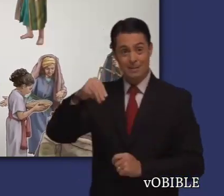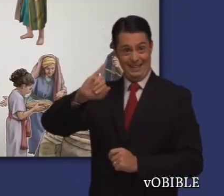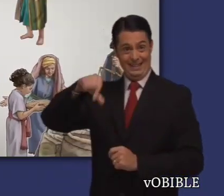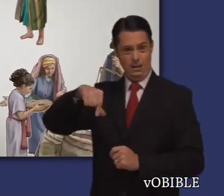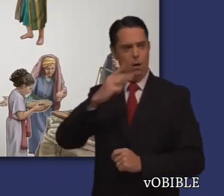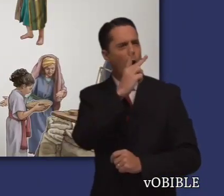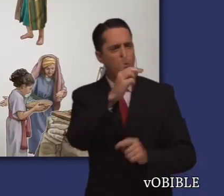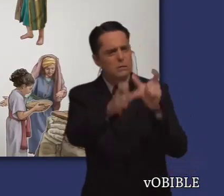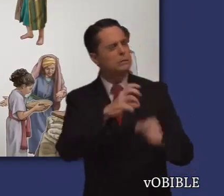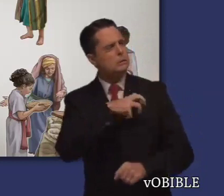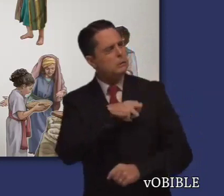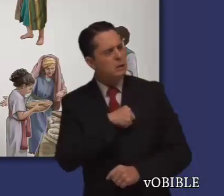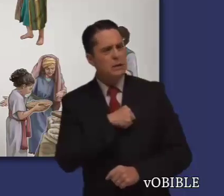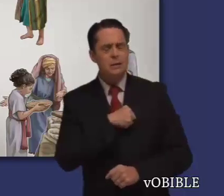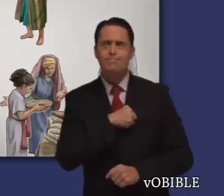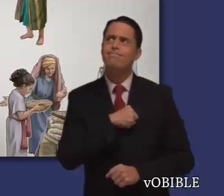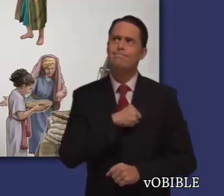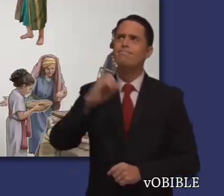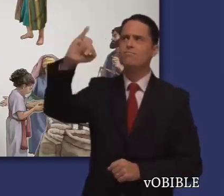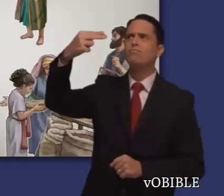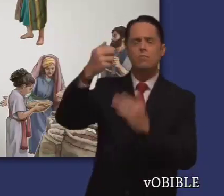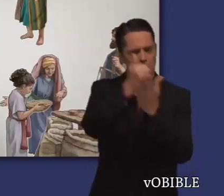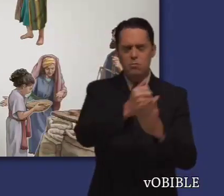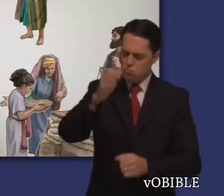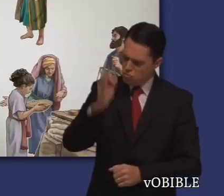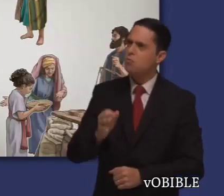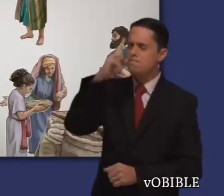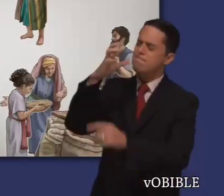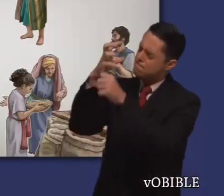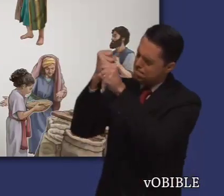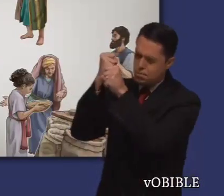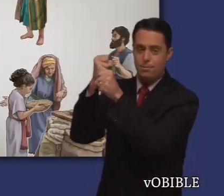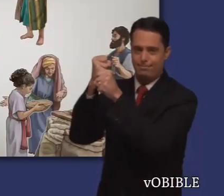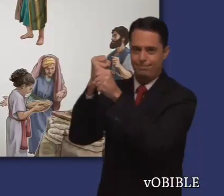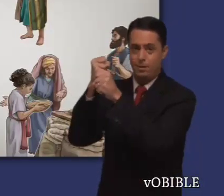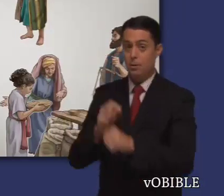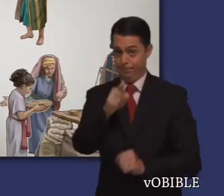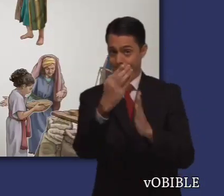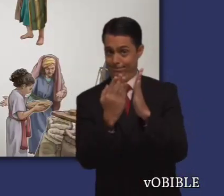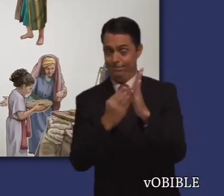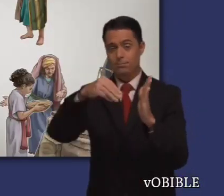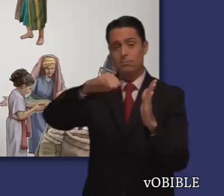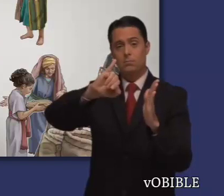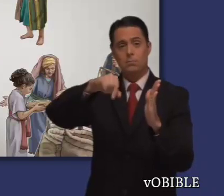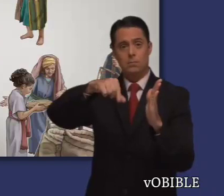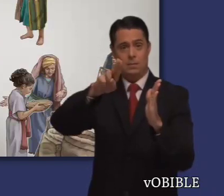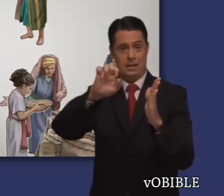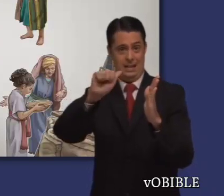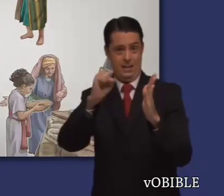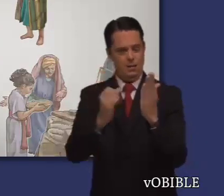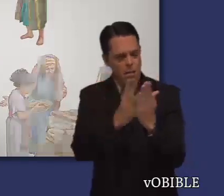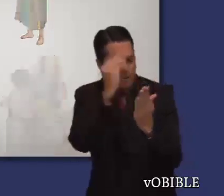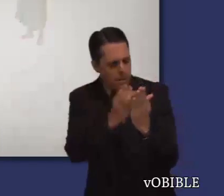Mikeas también expresa su confianza en que Jehová oirá sus clamores por justicia y mostrará amor leal a su pueblo.